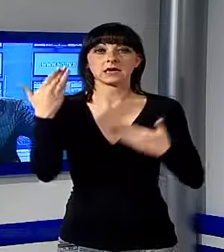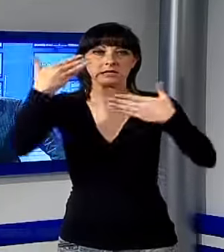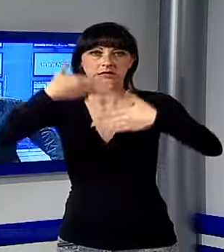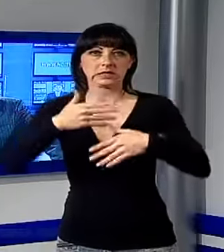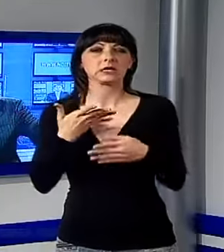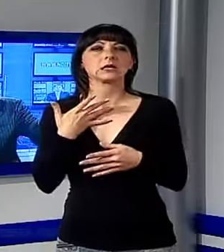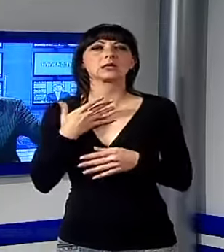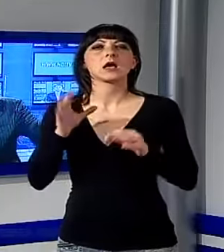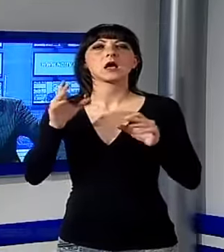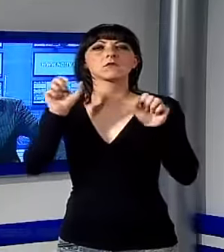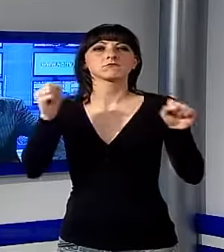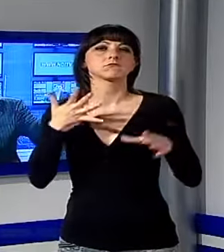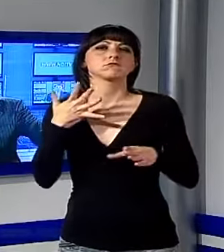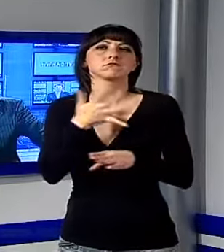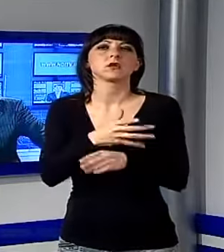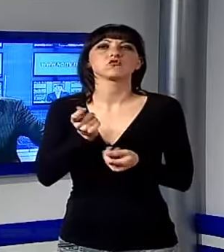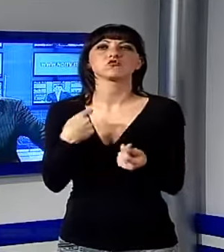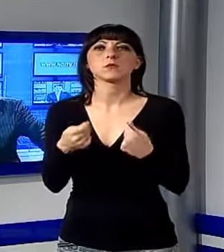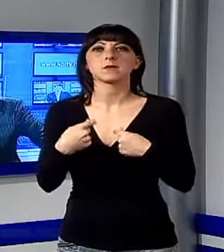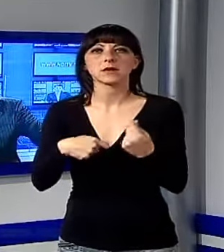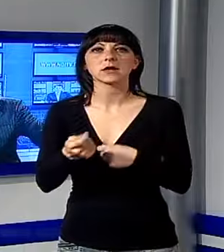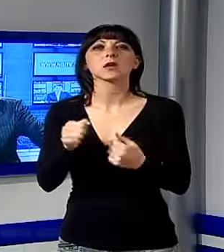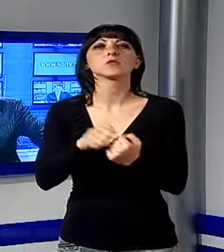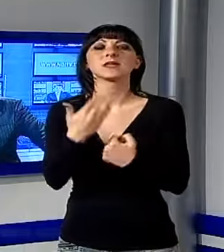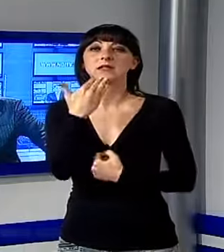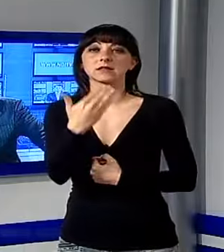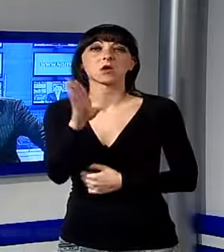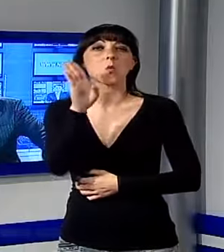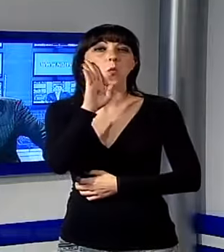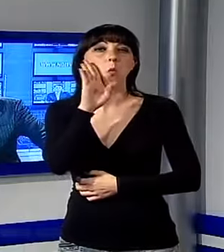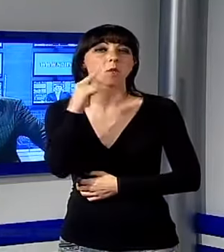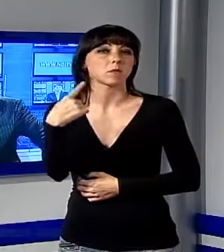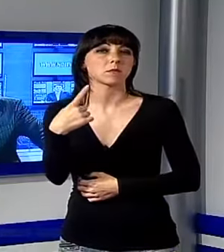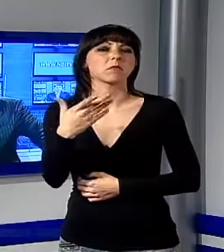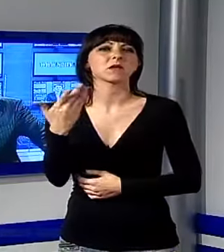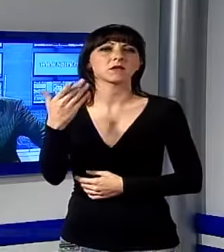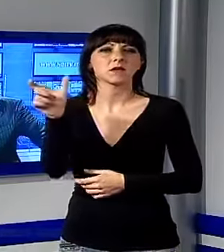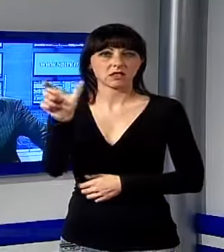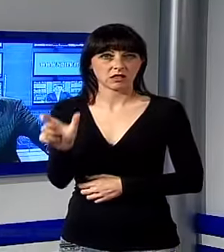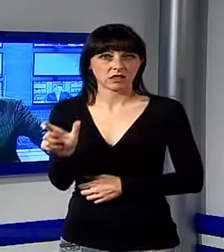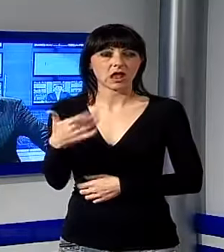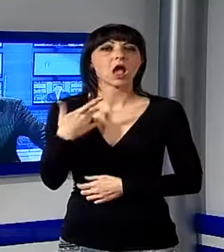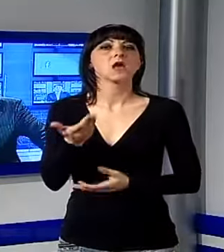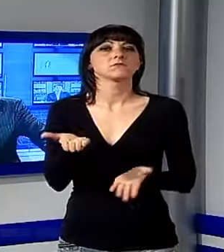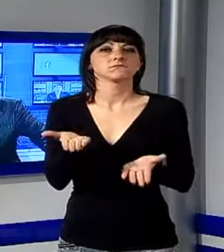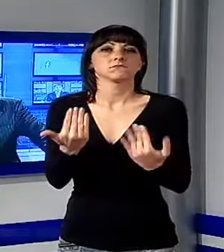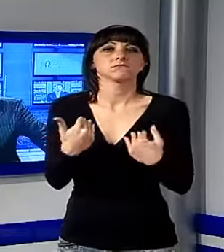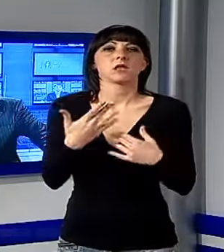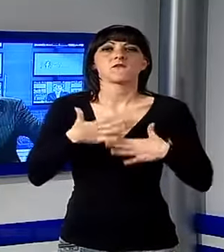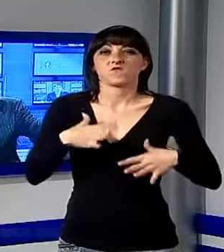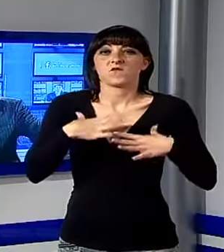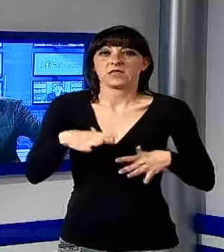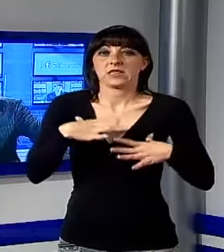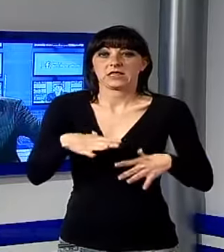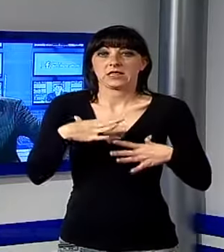militari sono intervenuti presso un supermercato di Petra Santa dove l'uomo, un italiano, dopo essersi impossessato di alcuni